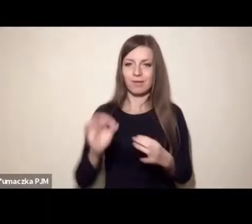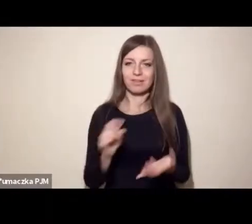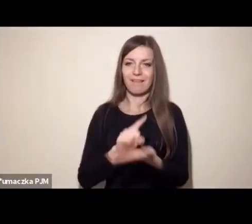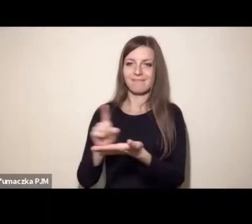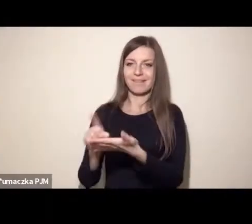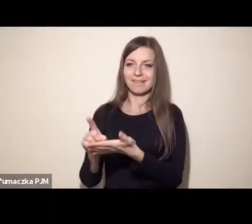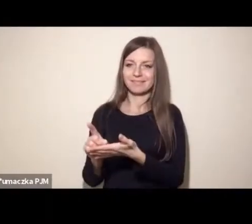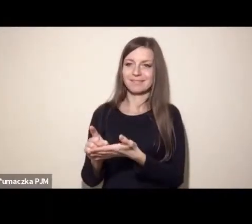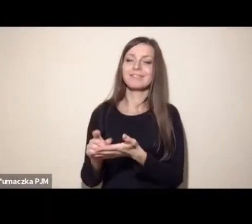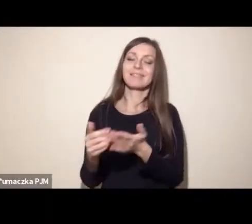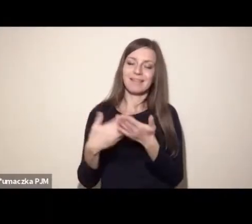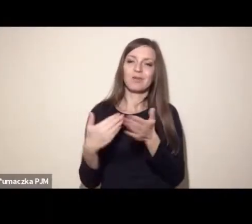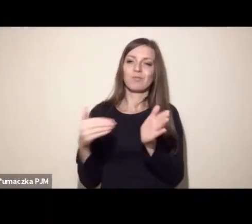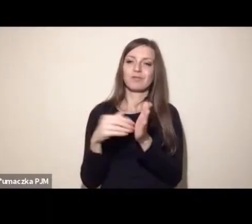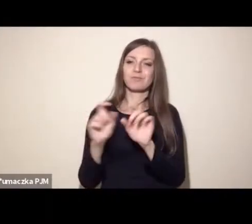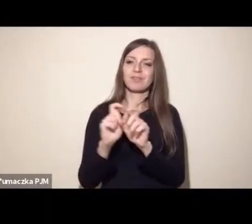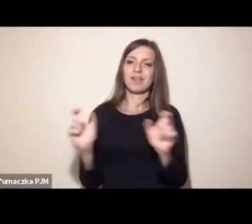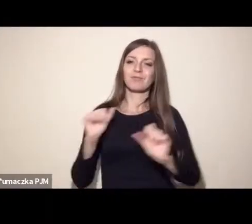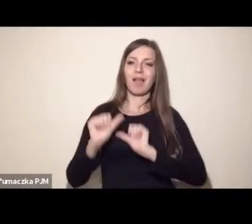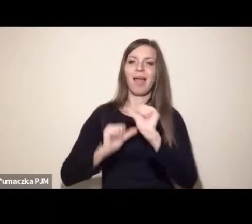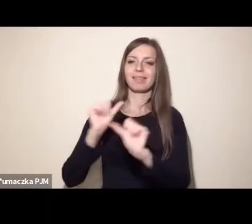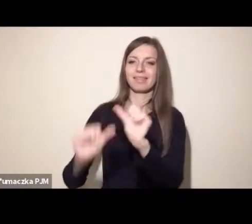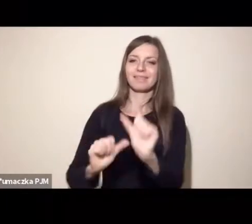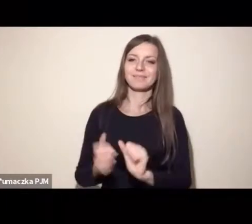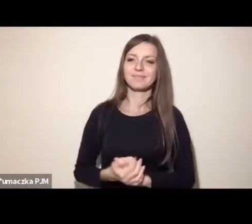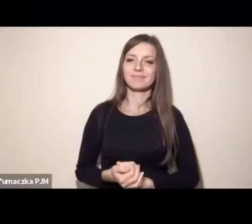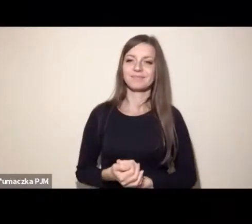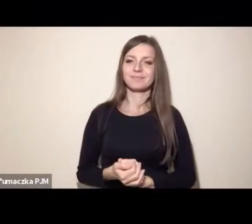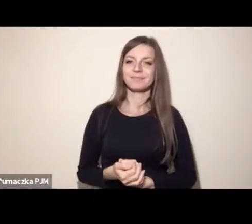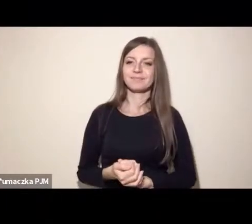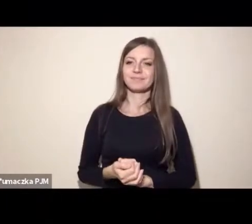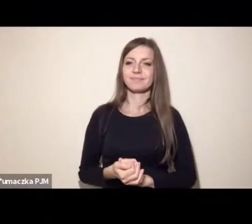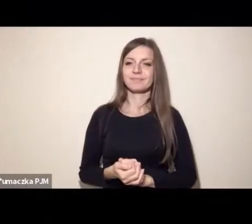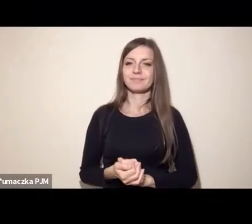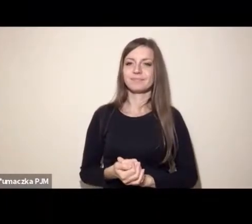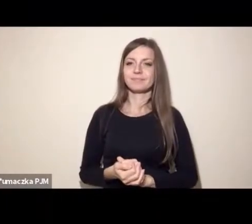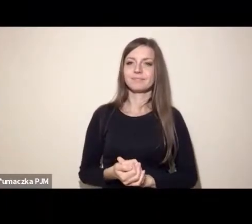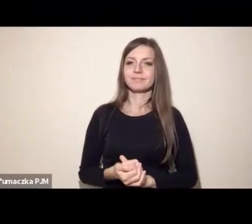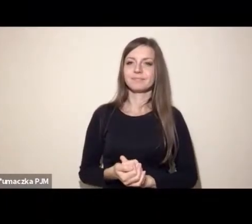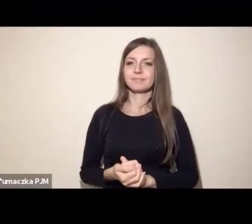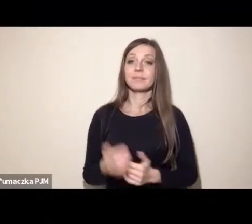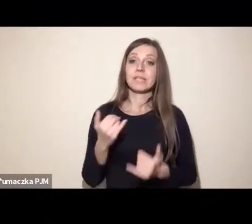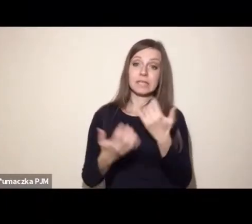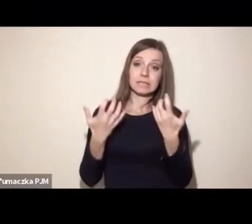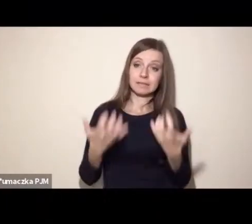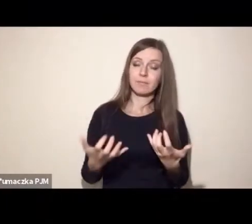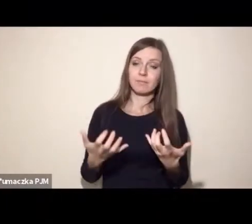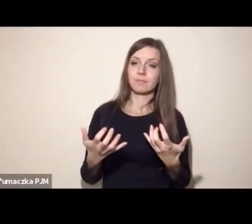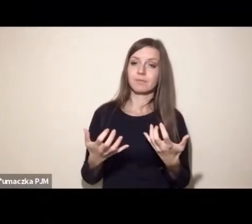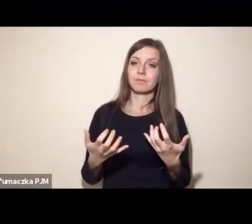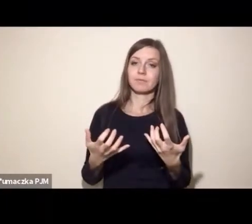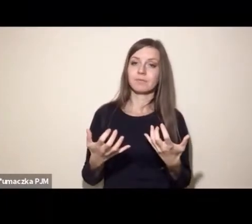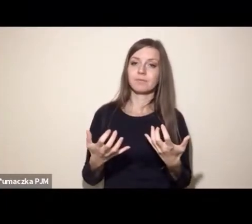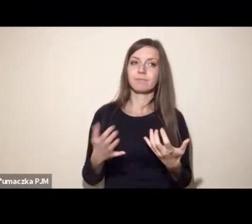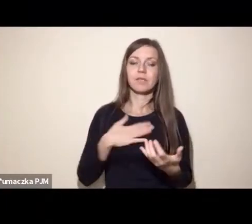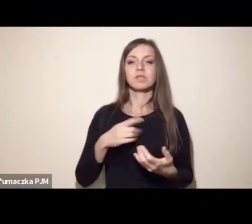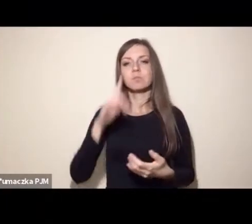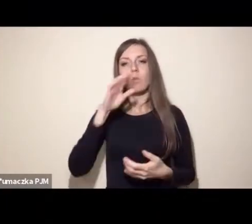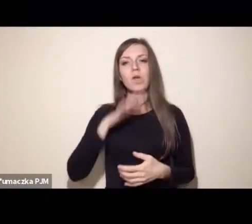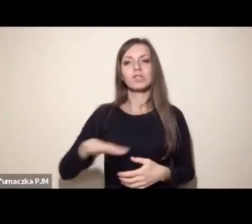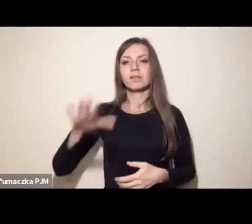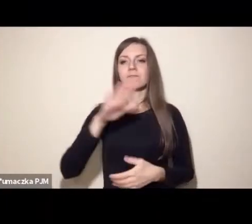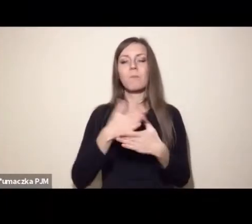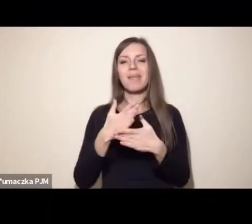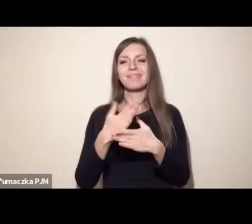zdać sobie sprawę, że jeżeli chcemy faktycznie dążyć do społeczeństwa międzygatunkowego, społeczeństwa, w którym nie skupiamy się